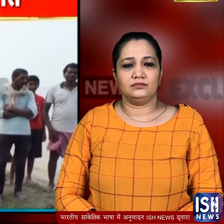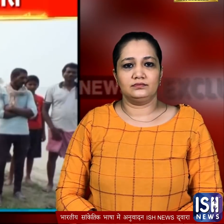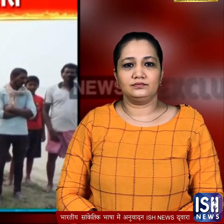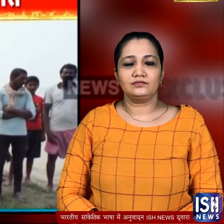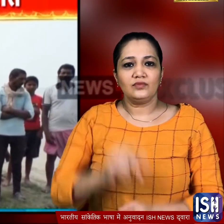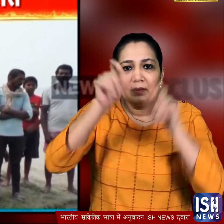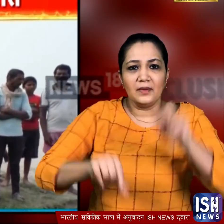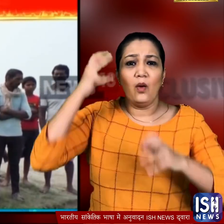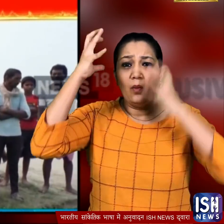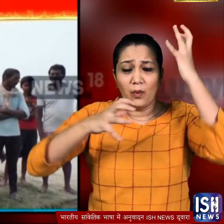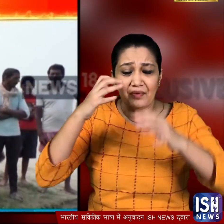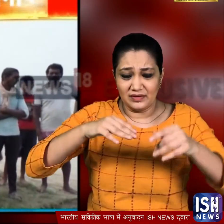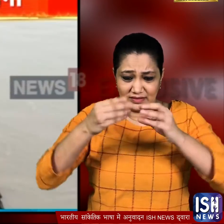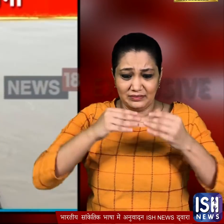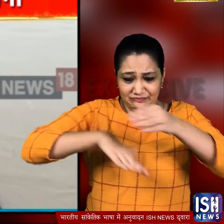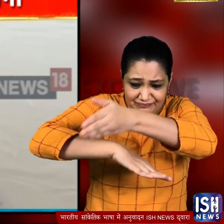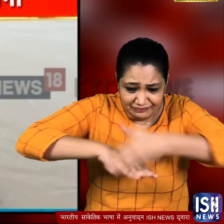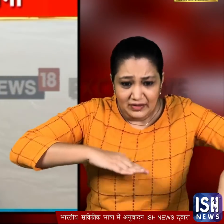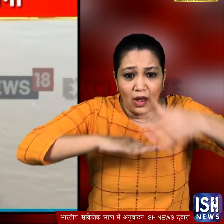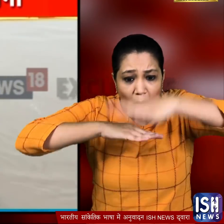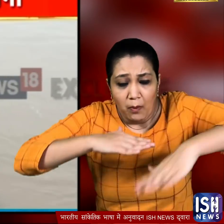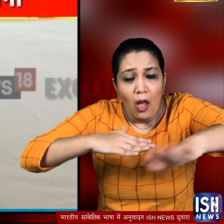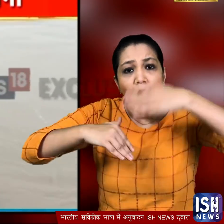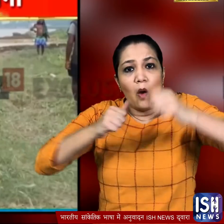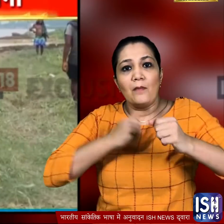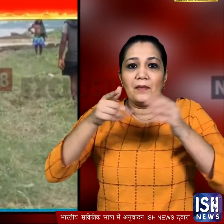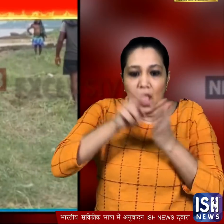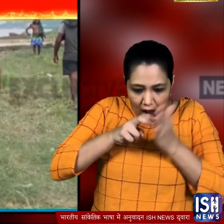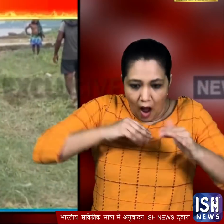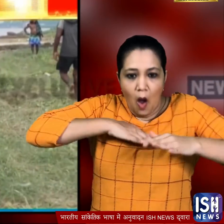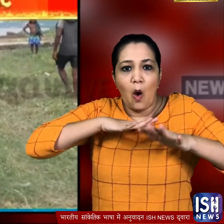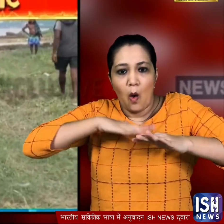लोगों ने चिंता जताई की किनारे की मिट्टी को काटते हुए नदी का पानी उनके गावों में भी गुसकता है